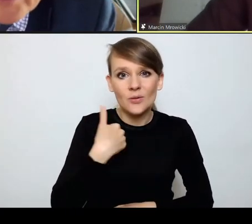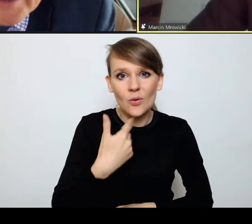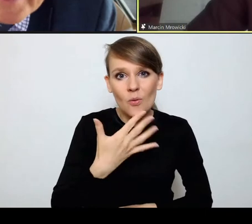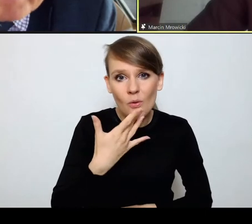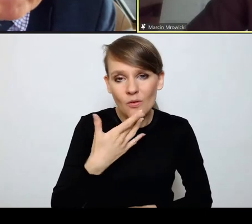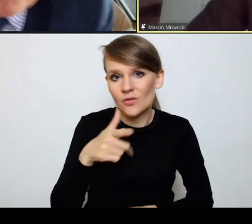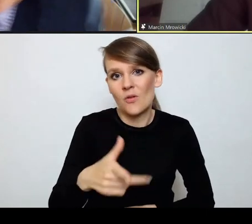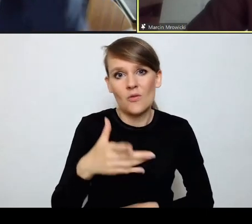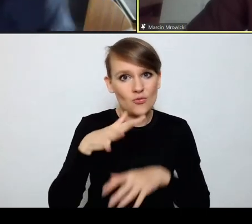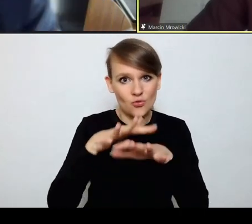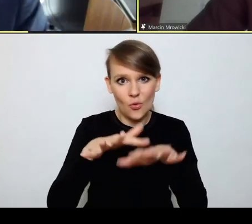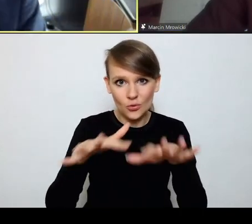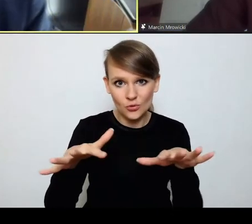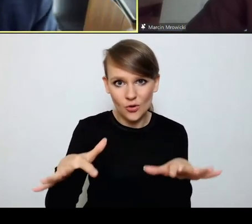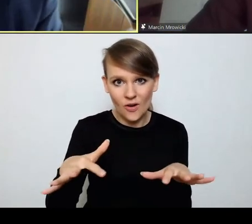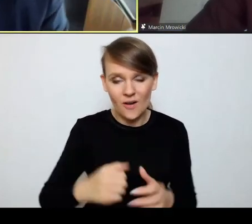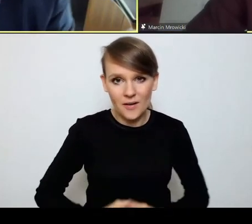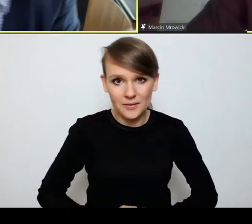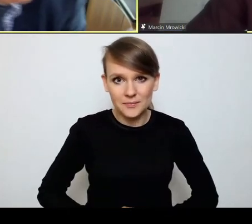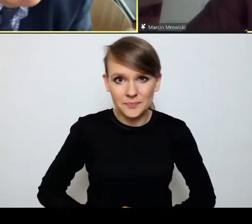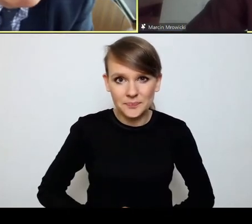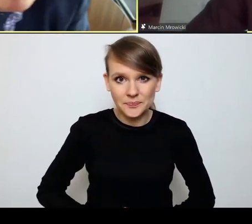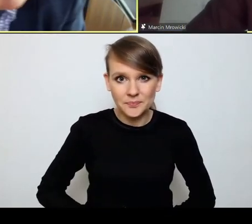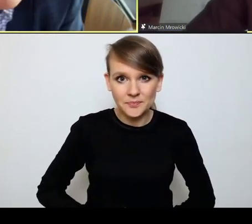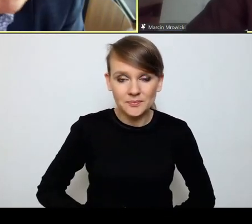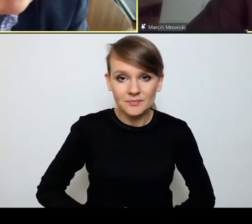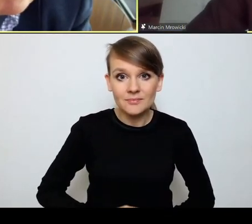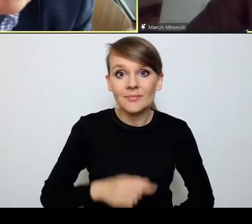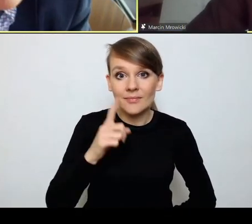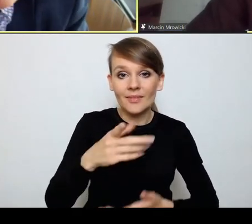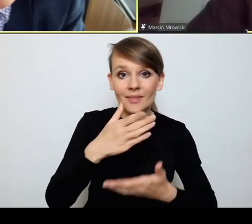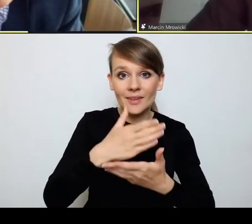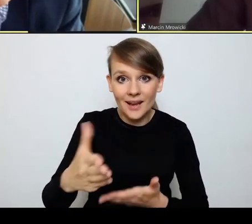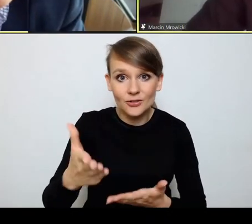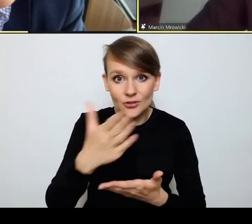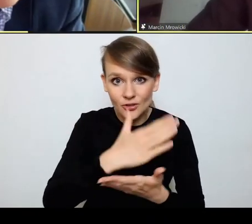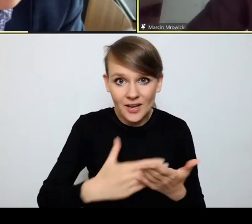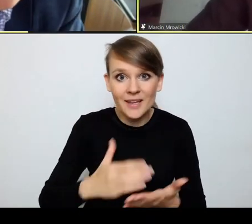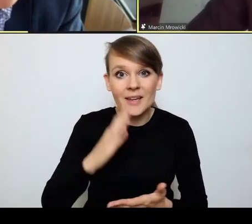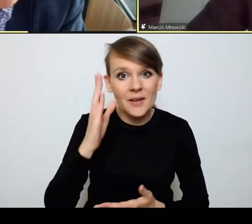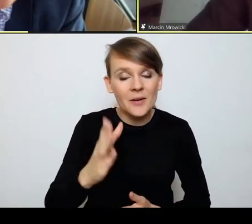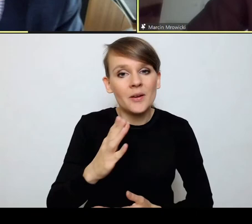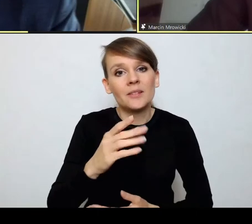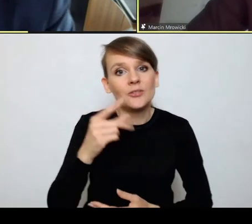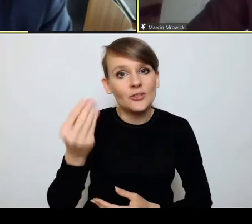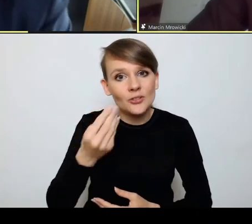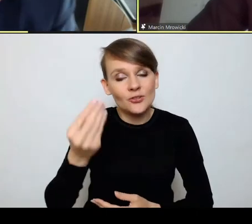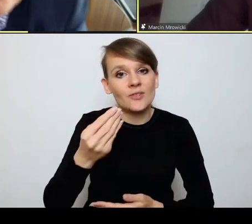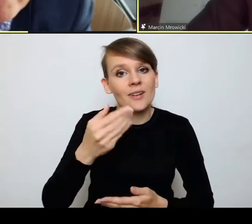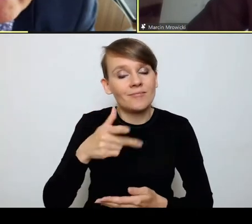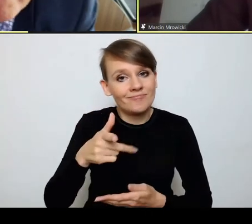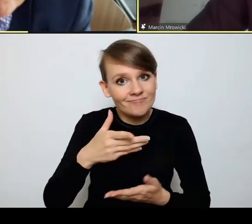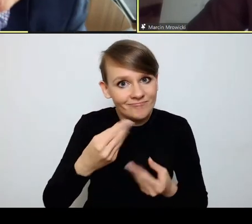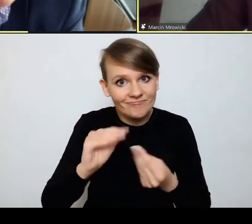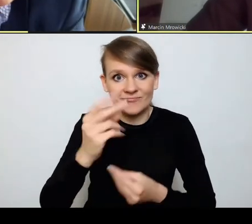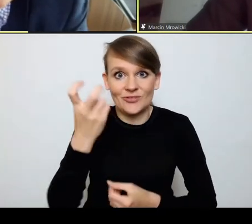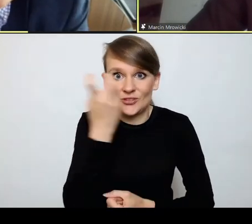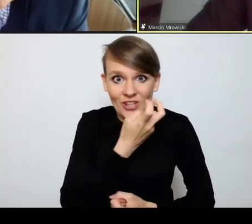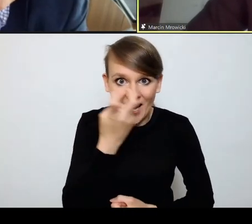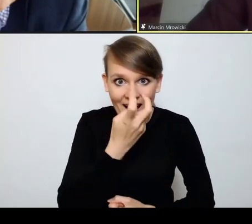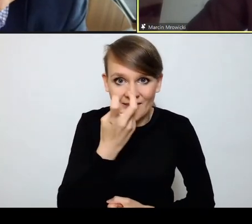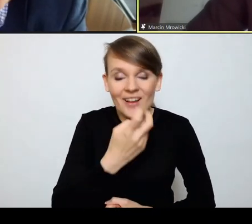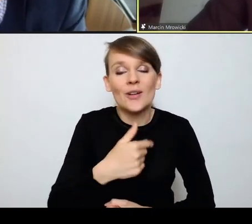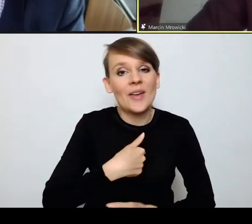jest bardzo dużo. Natomiast to, że dalsza część będzie jeszcze bardziej owocna i ciekawa, także z mojej strony